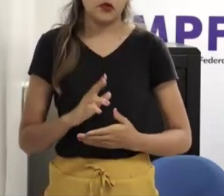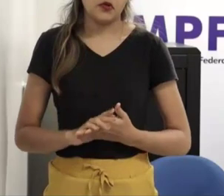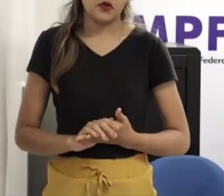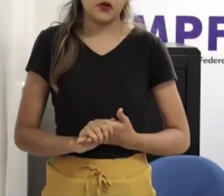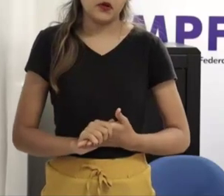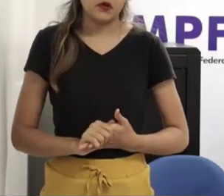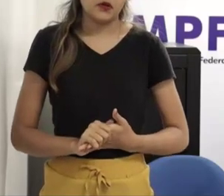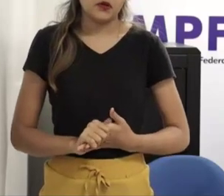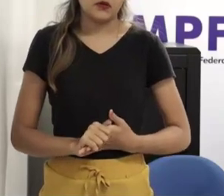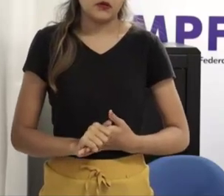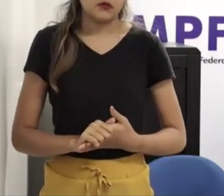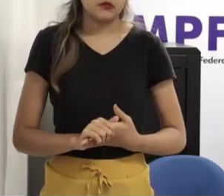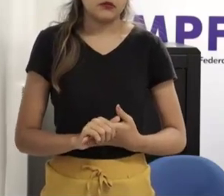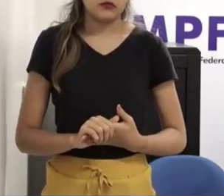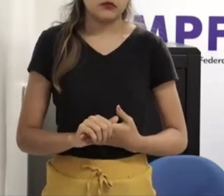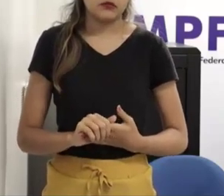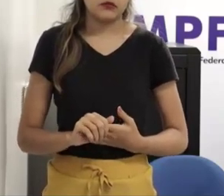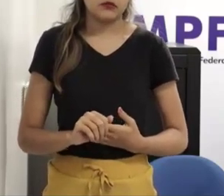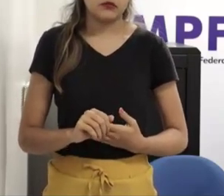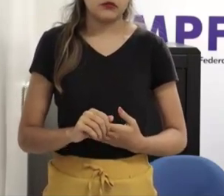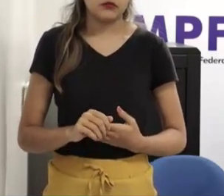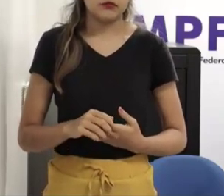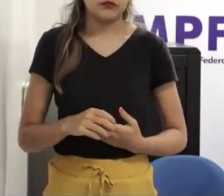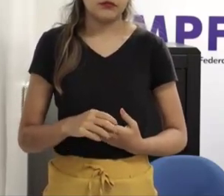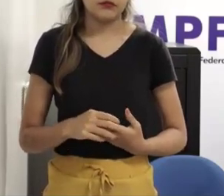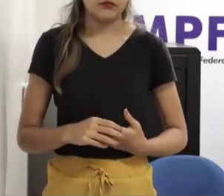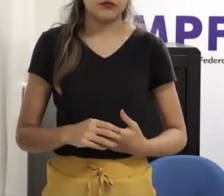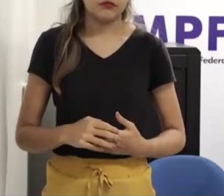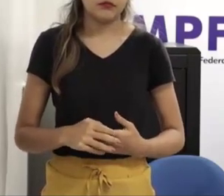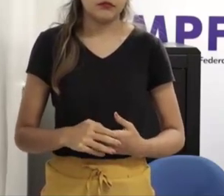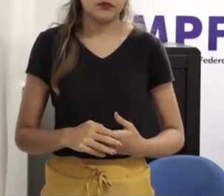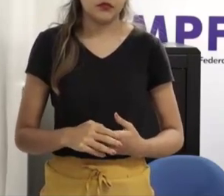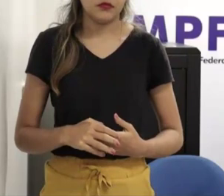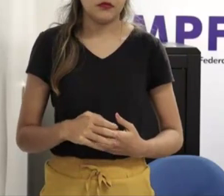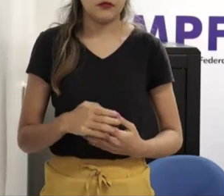recortes e coisa e tal talvez pegue minha fala de uma forma equivocada